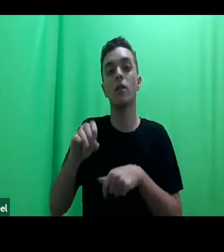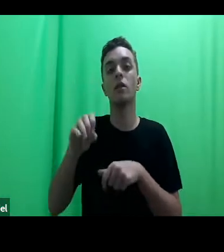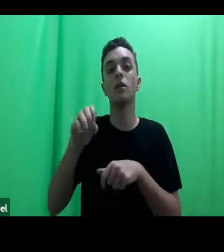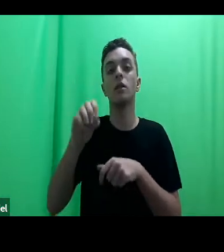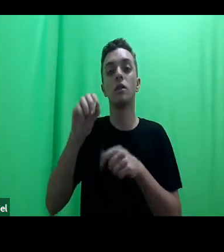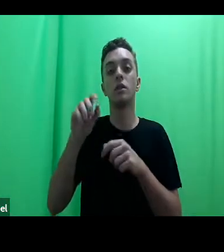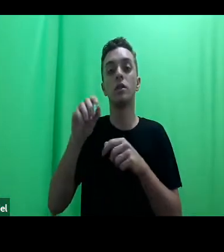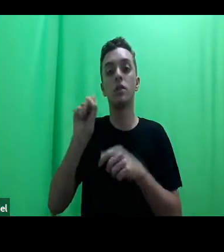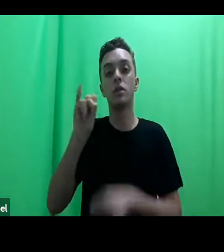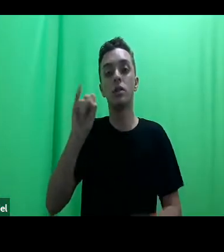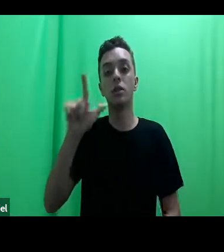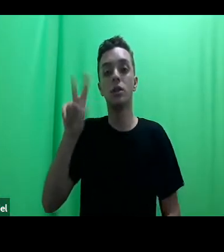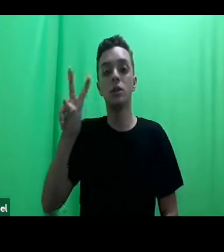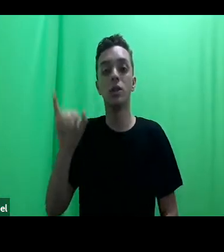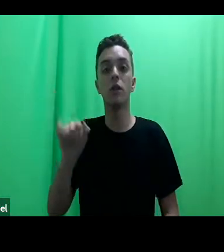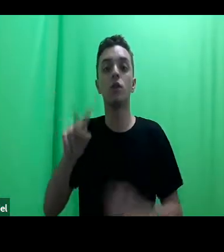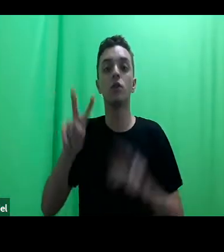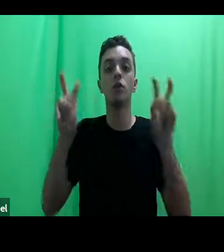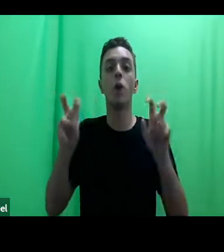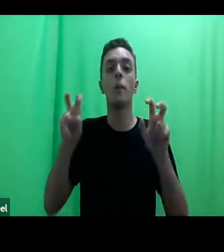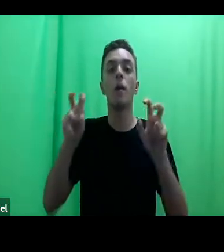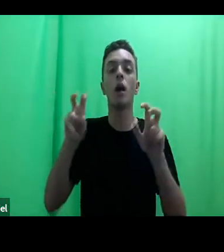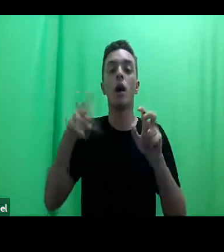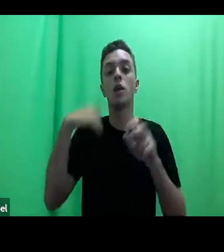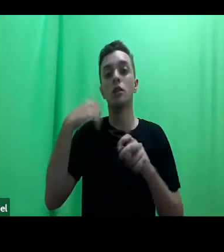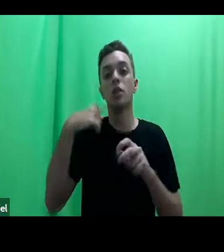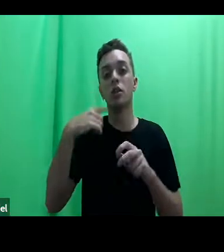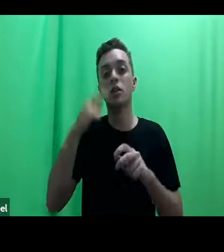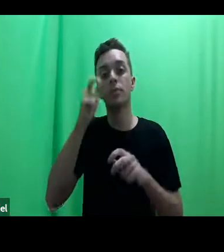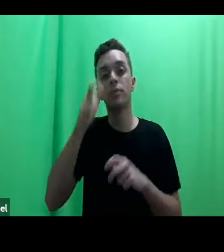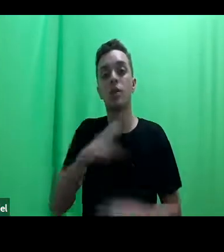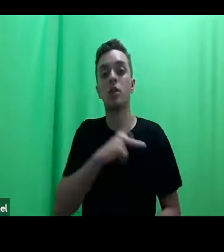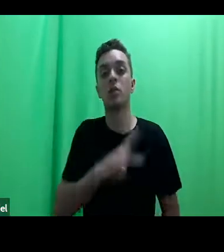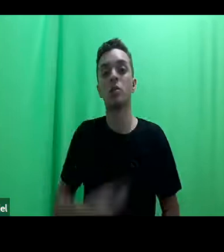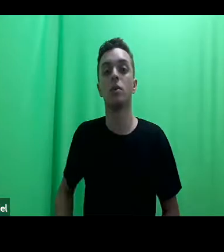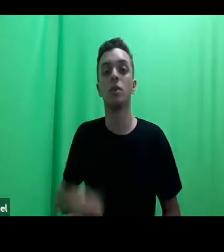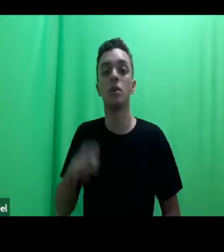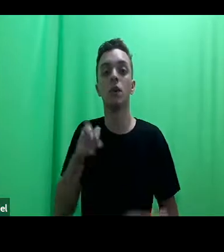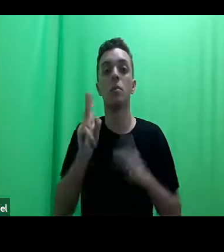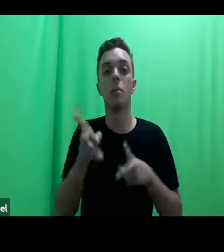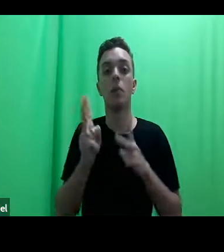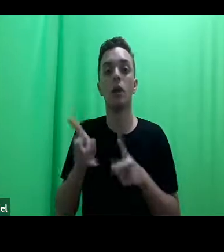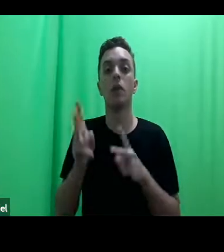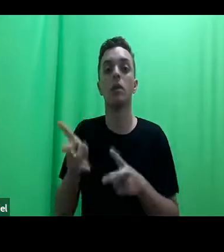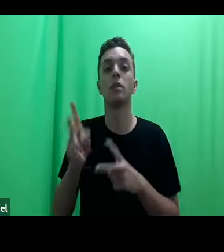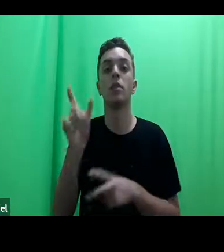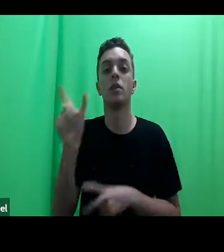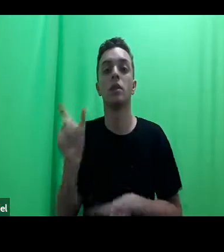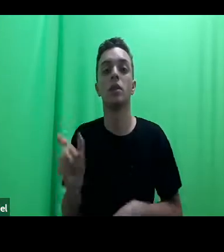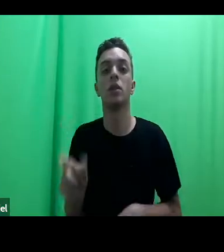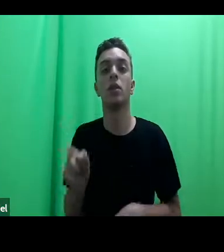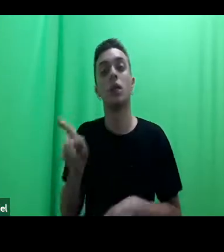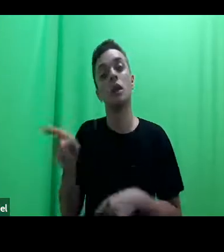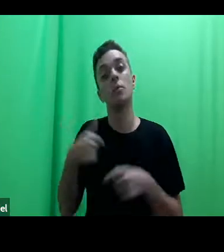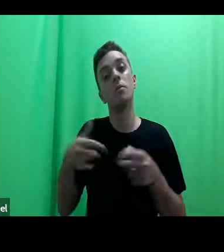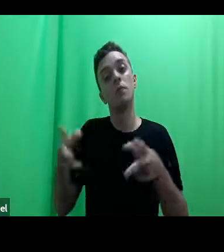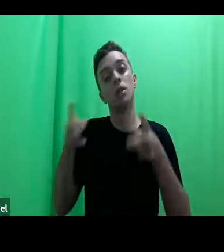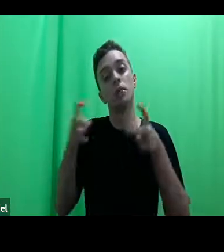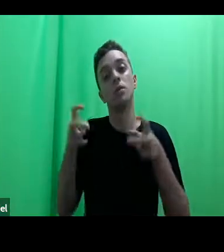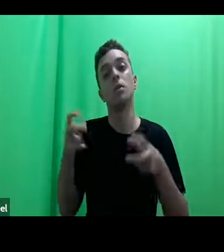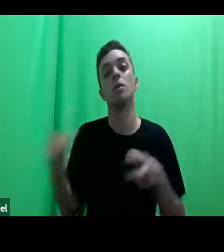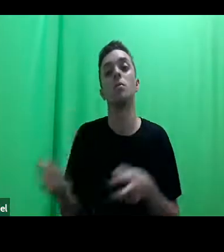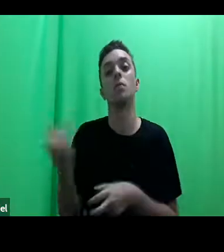interesse público, ele mantém o termo, mas também observou importantes diferenças. Ou seja,